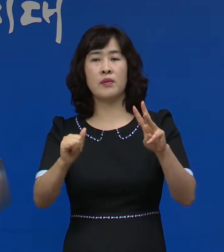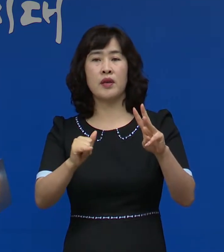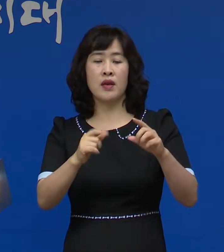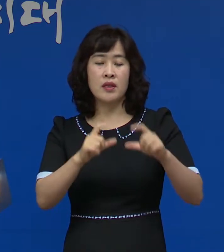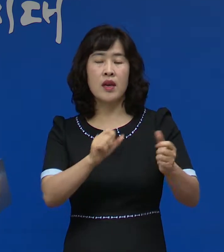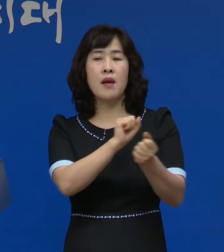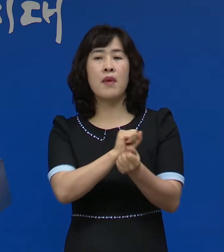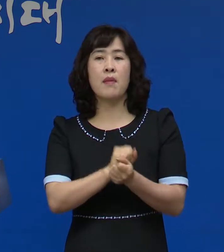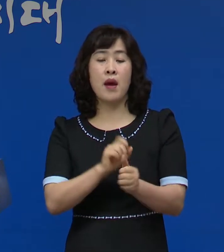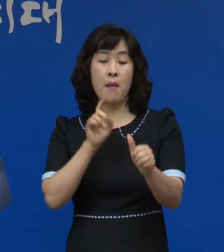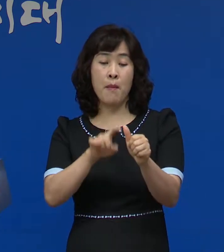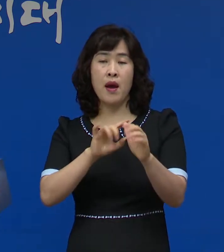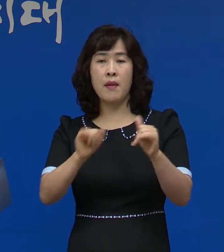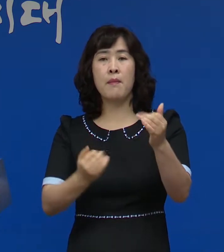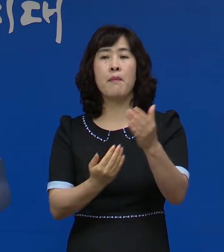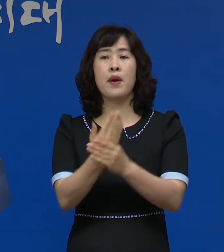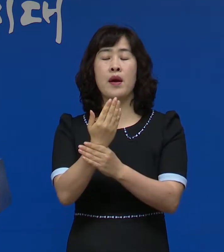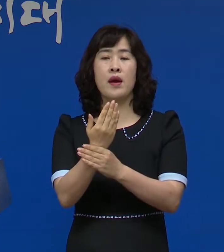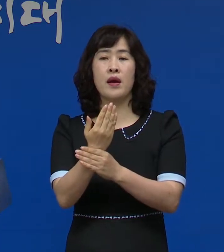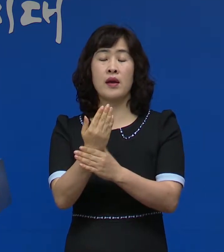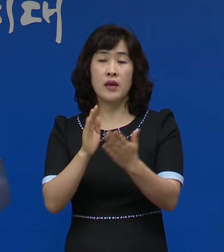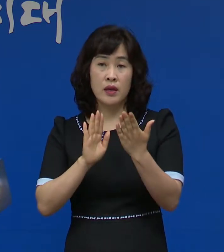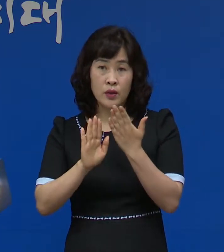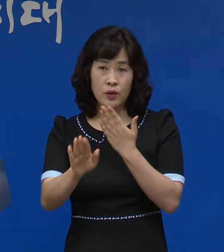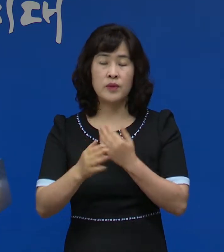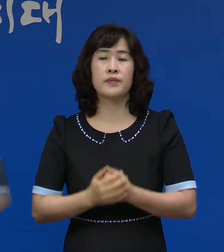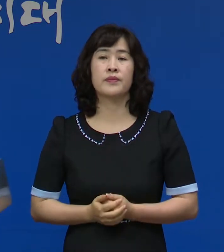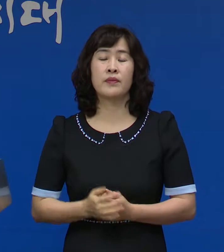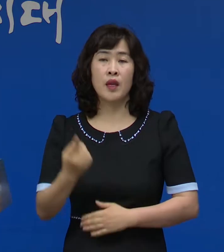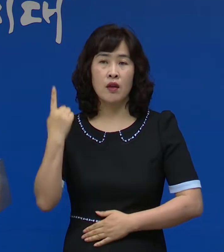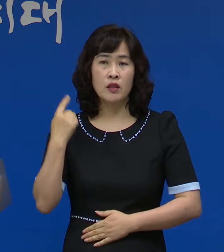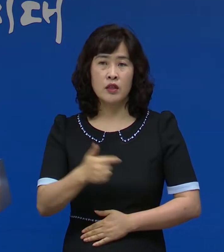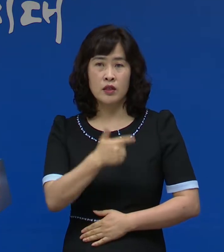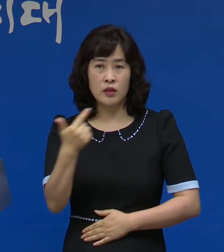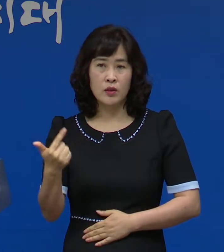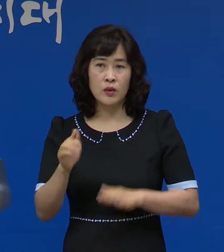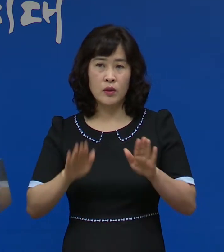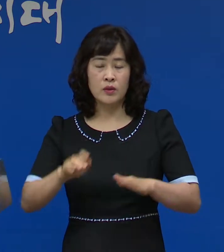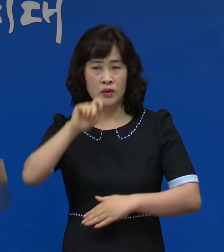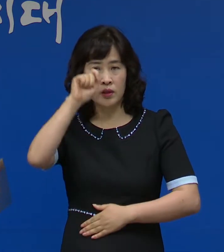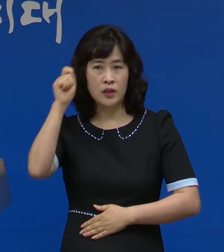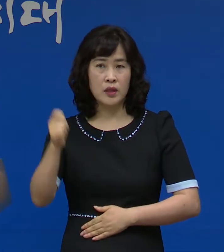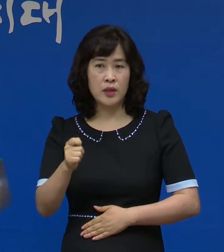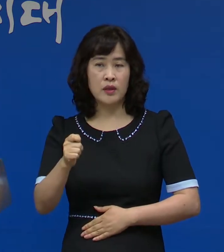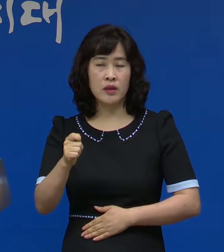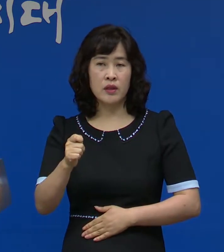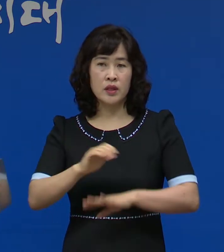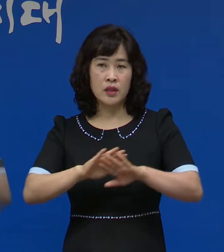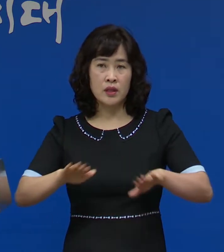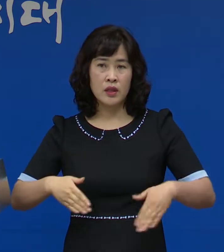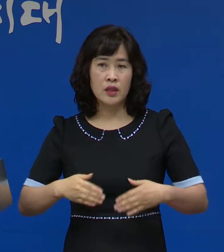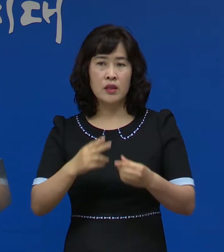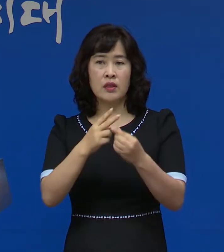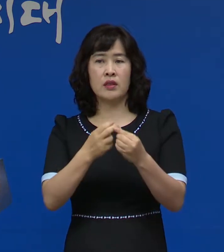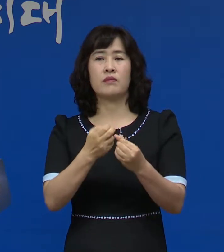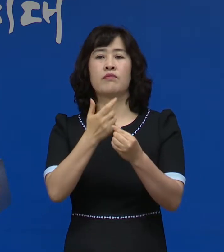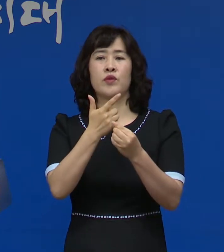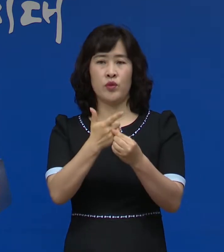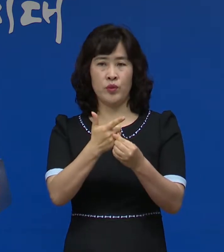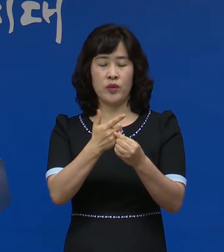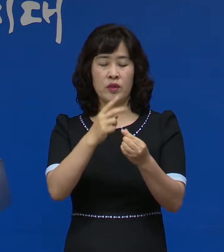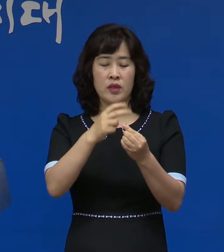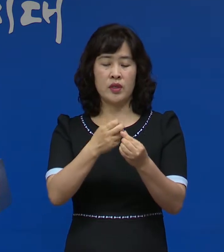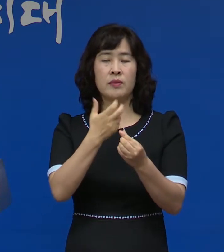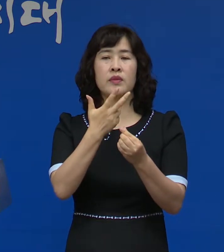지역감염 확진자가 발생한 데 이어서 어제 저녁과 오늘 새벽 전남 26번,